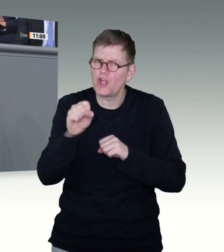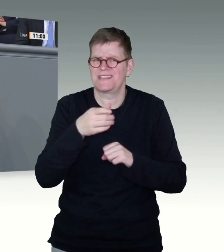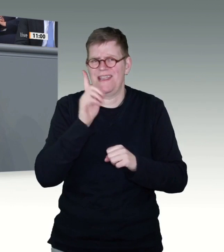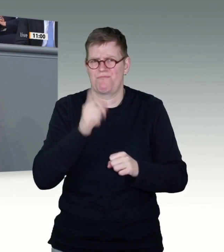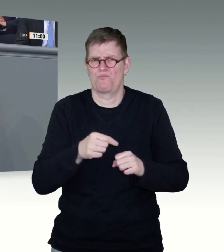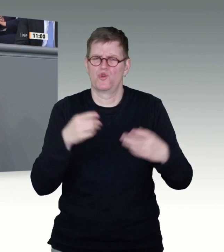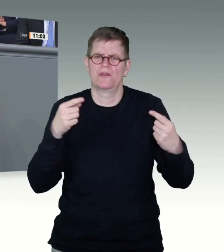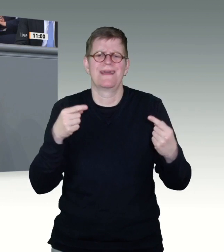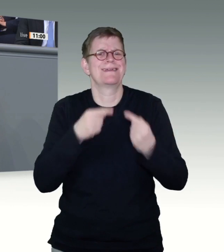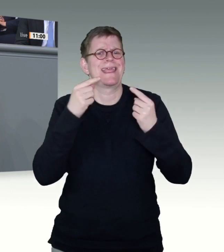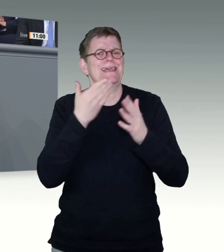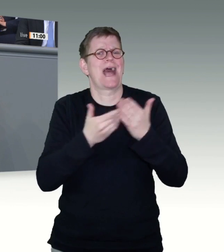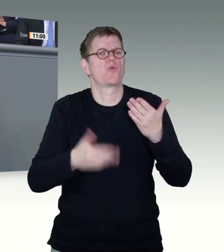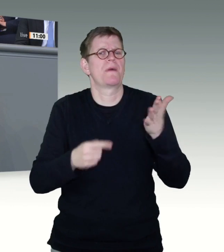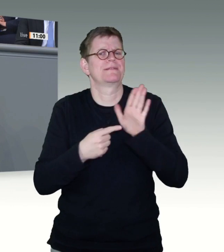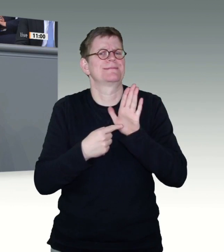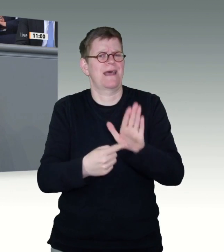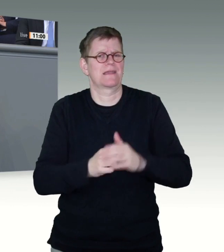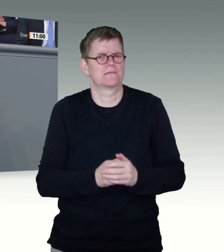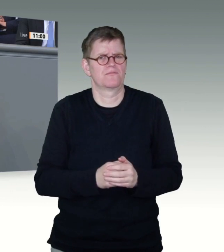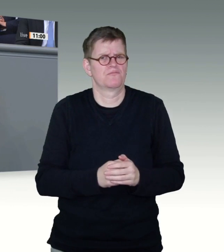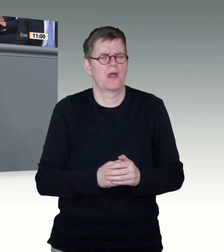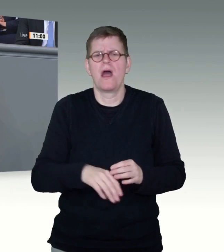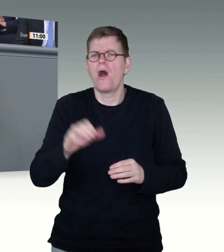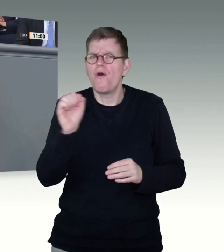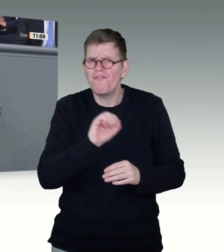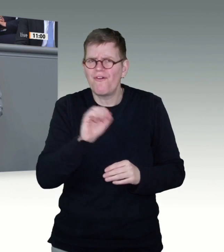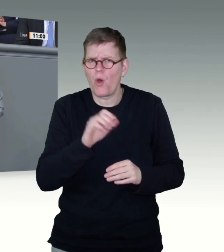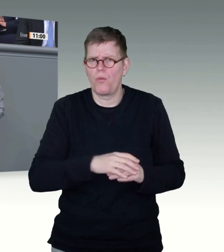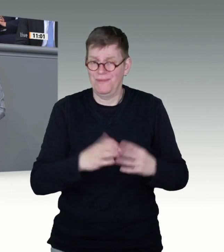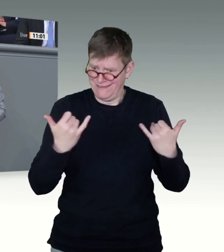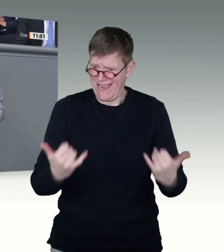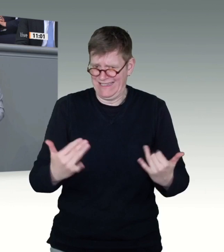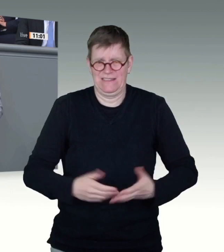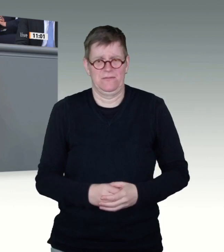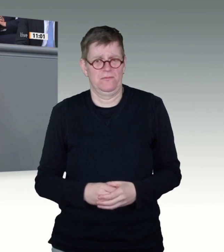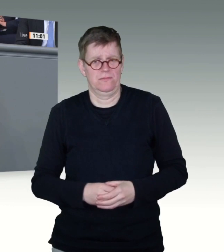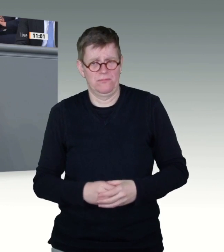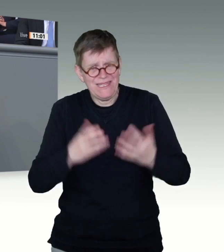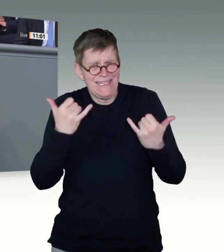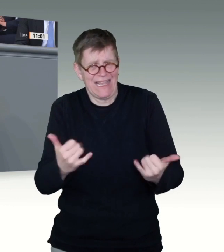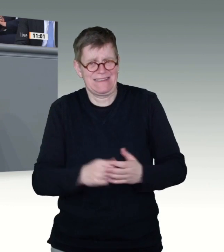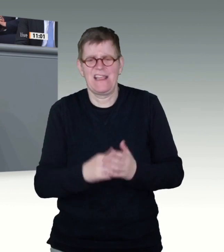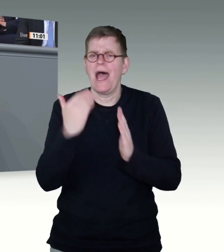und das hat auch Herr Henke und andere gesagt, warum kommen Sie jetzt erst auf die Idee, dass die Terminvergabe zentral durch